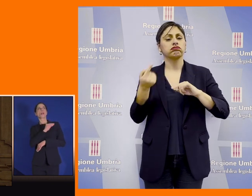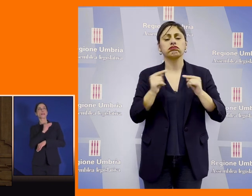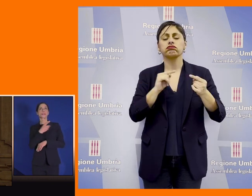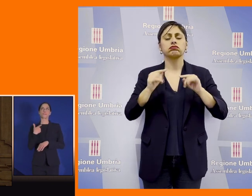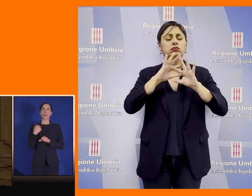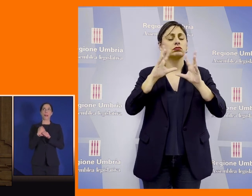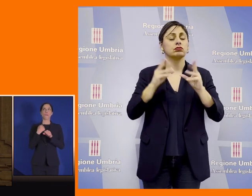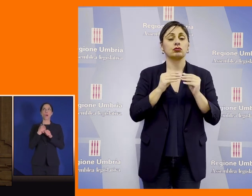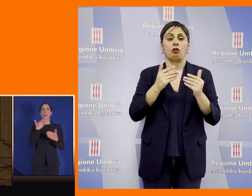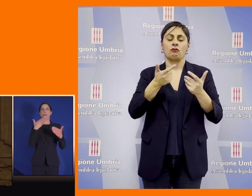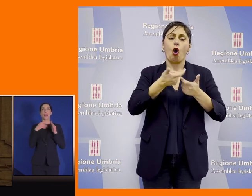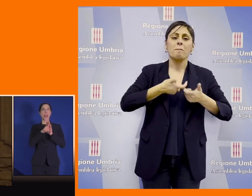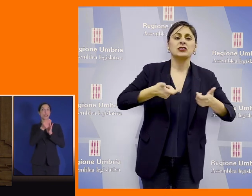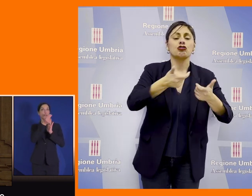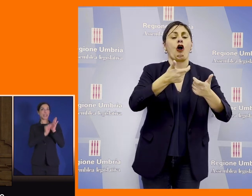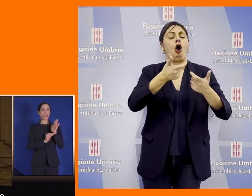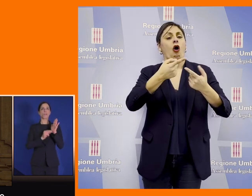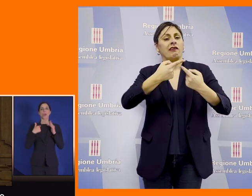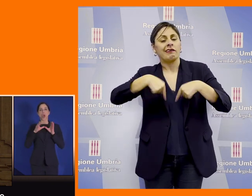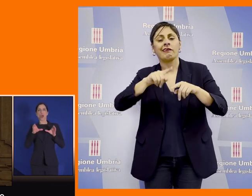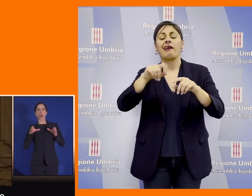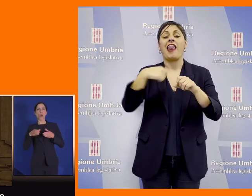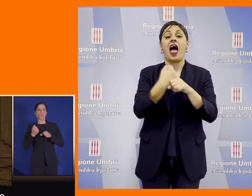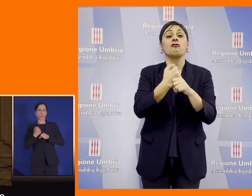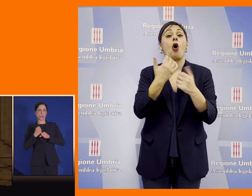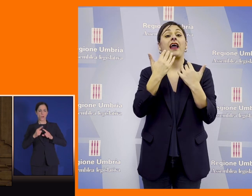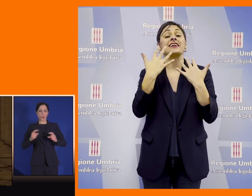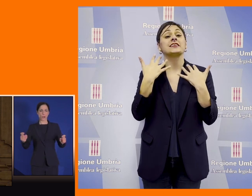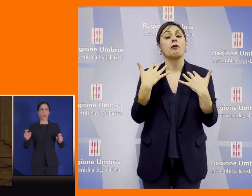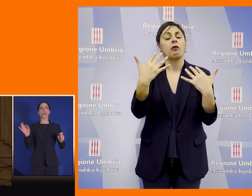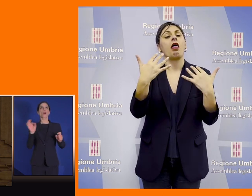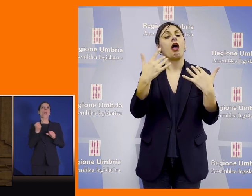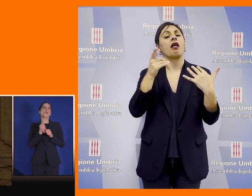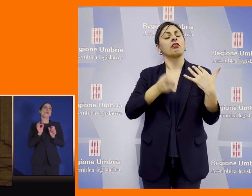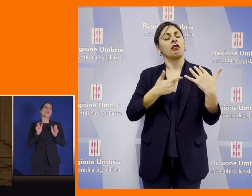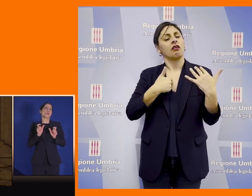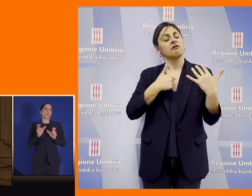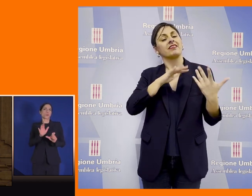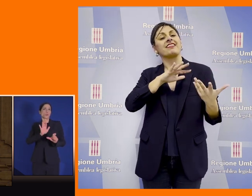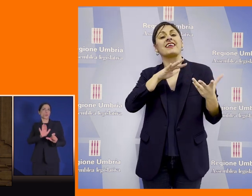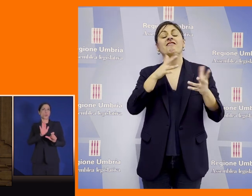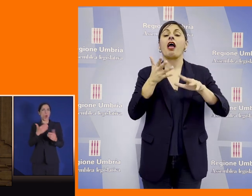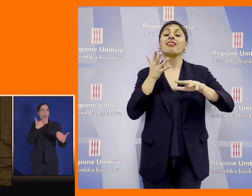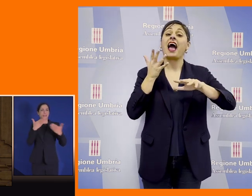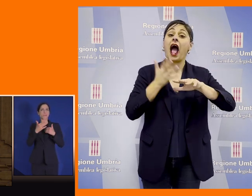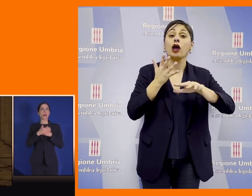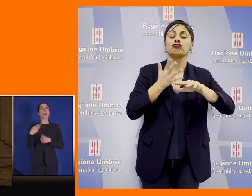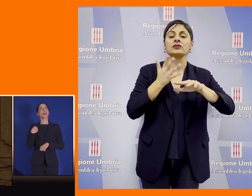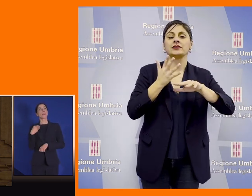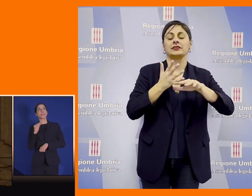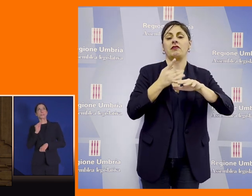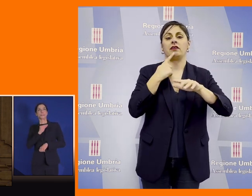Legislativa commissioni piuttosto che i lavori assembleari potessero diventare